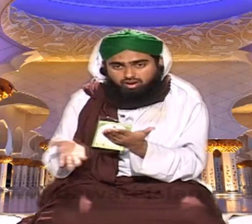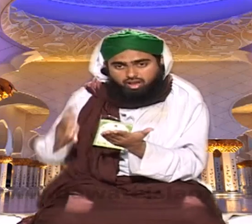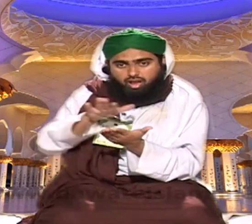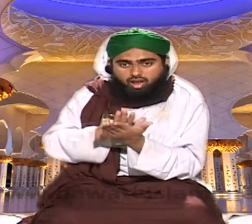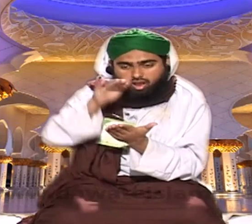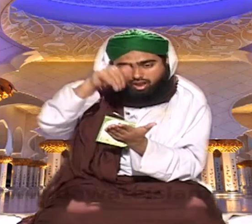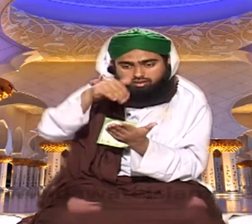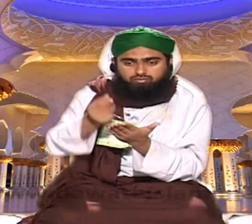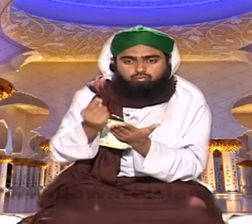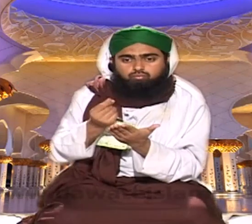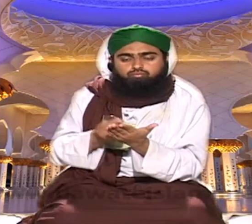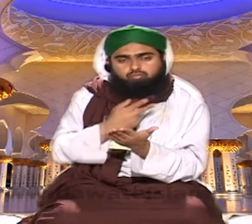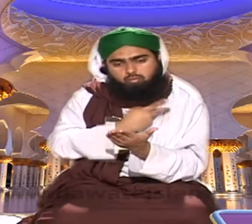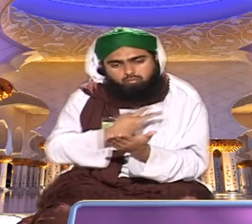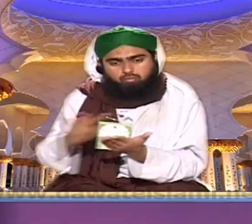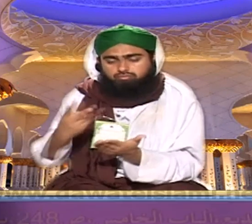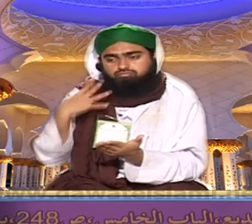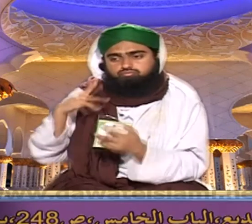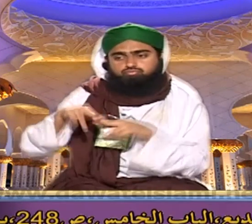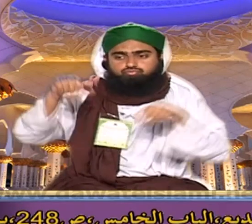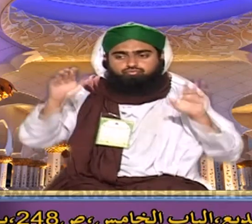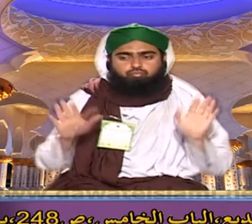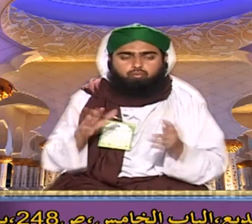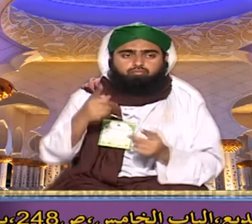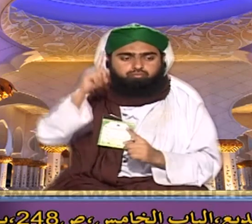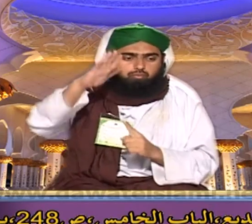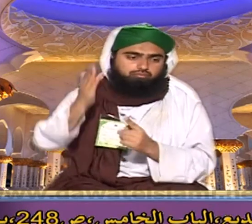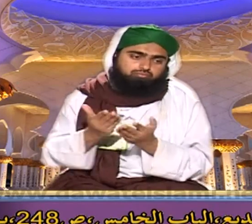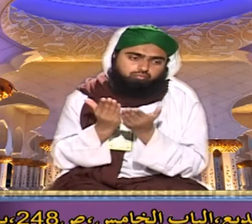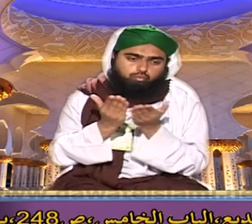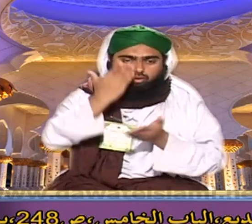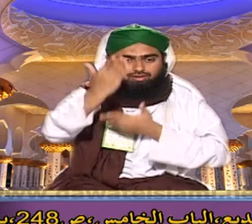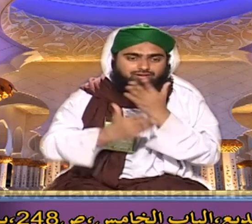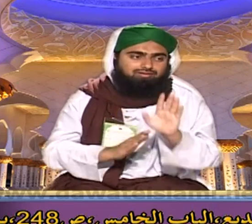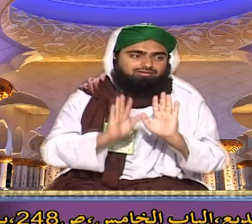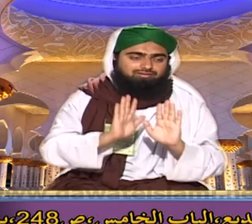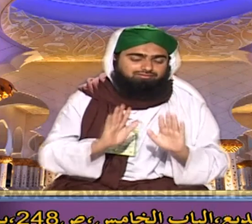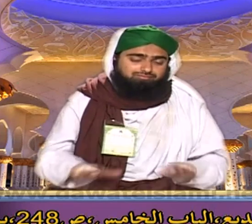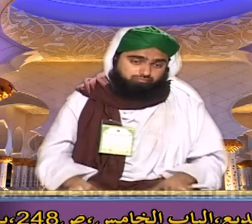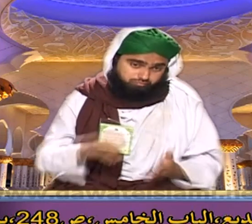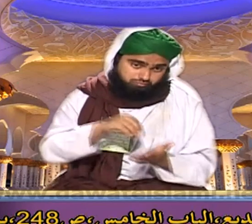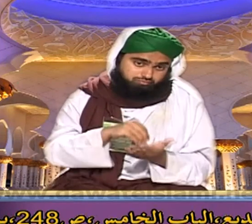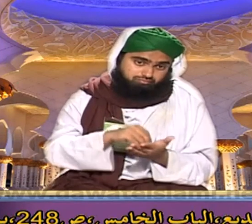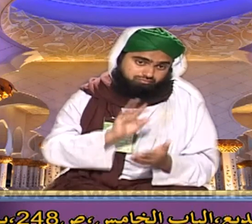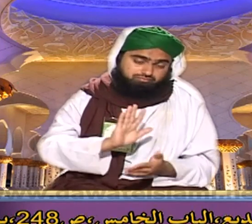دروشریف آپ لکھیں گے تو جب تک دروشریف نکھا رہتا ہے لکھنے والے پر پرشتے دروش بھیجتے رہے